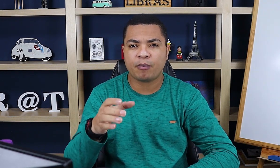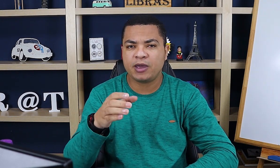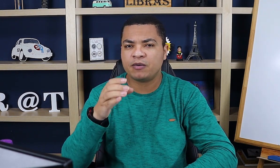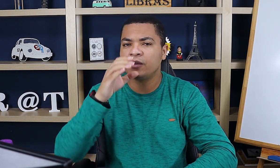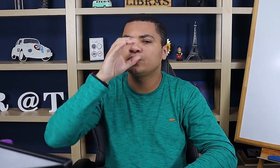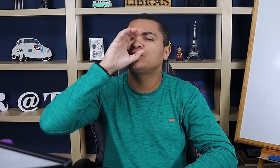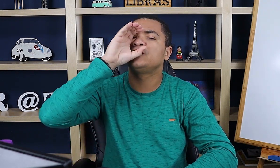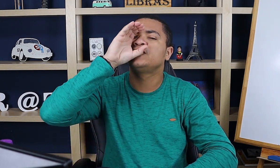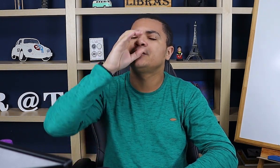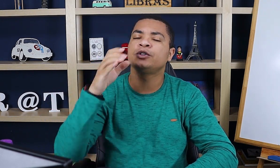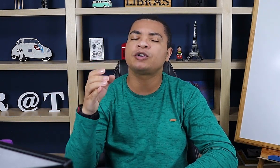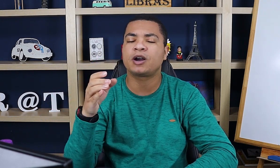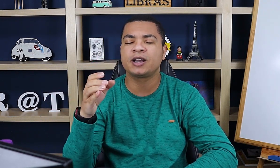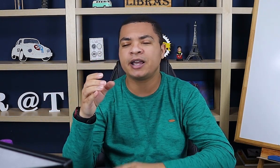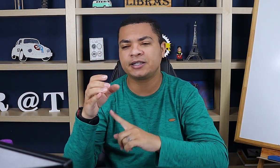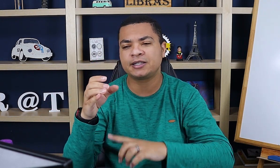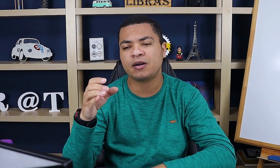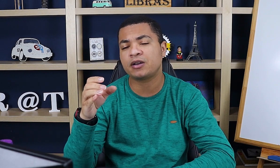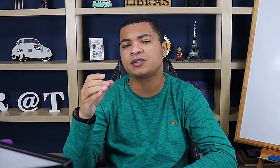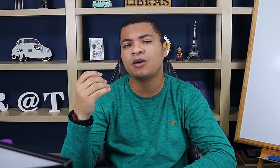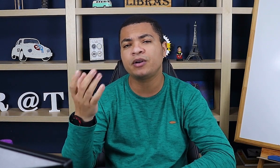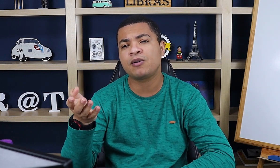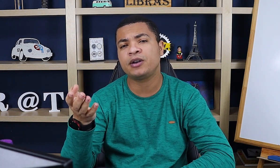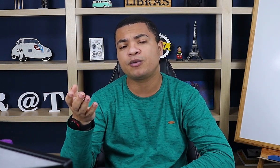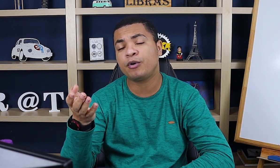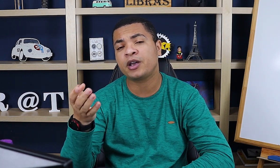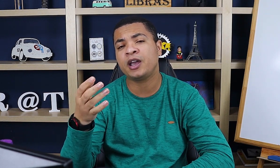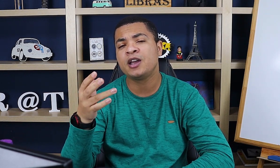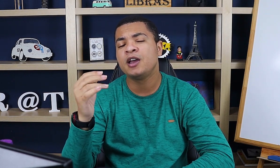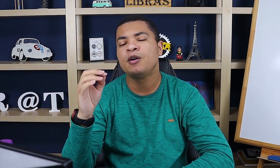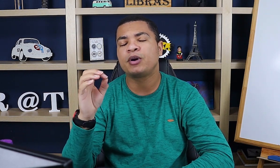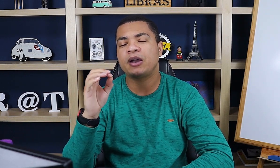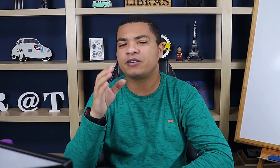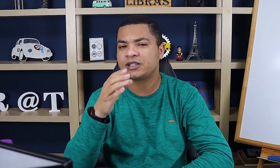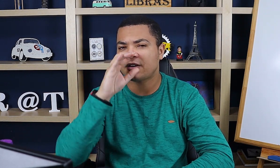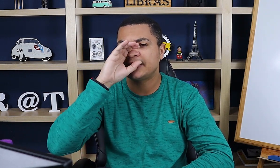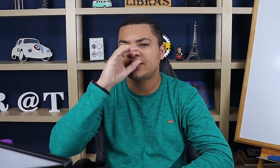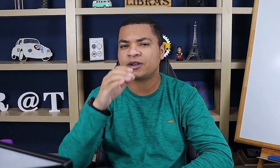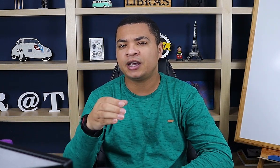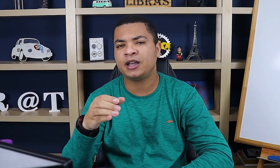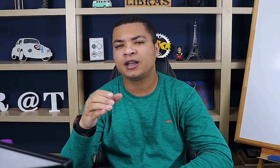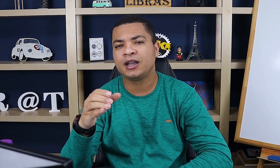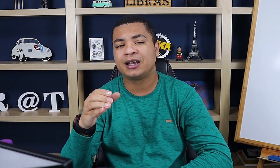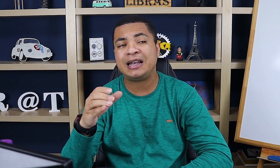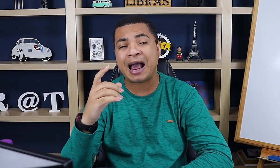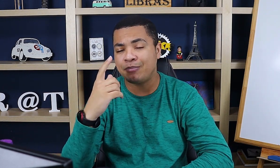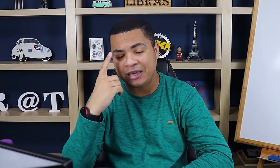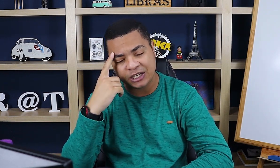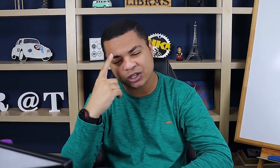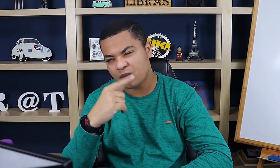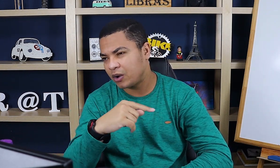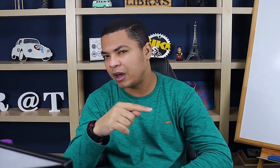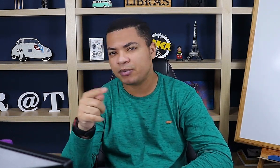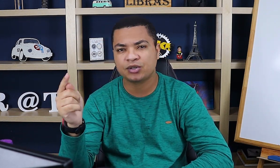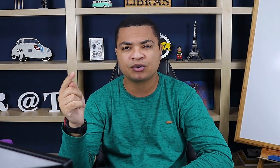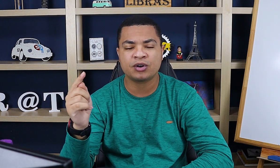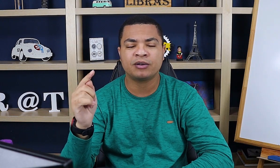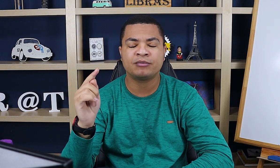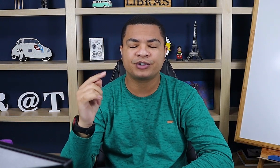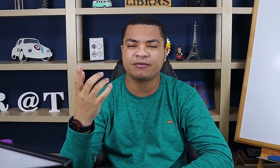copinho e joga. Esse sinal aqui é o sinal icônico. Por quê? Porque aí, quando você tá fazendo isso aqui, na mente de qualquer pessoa, já